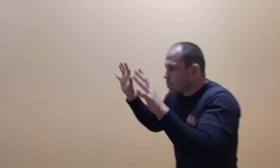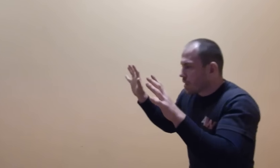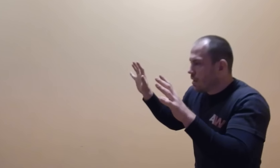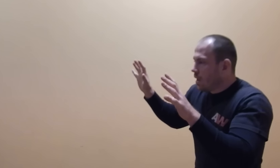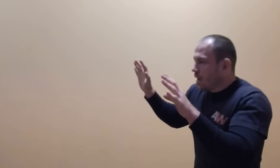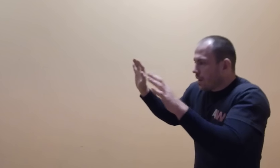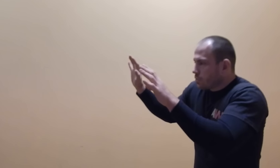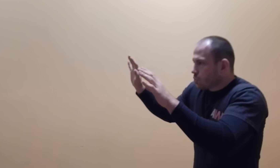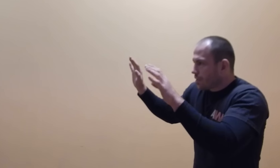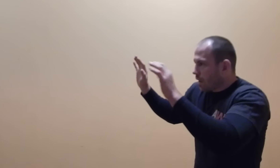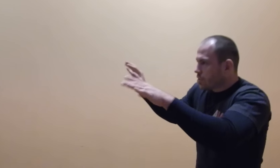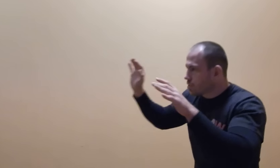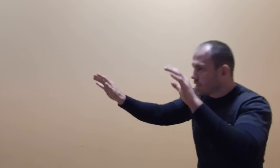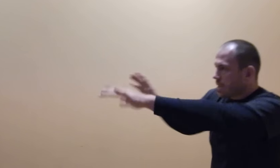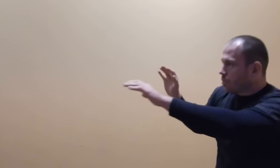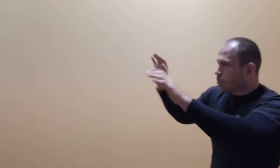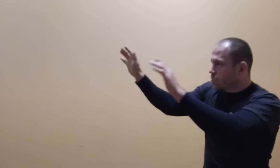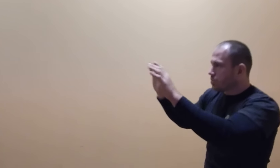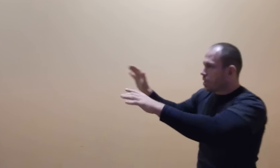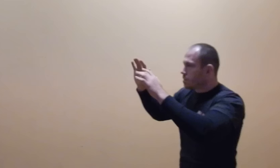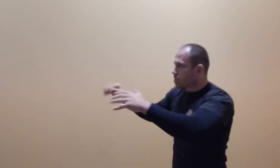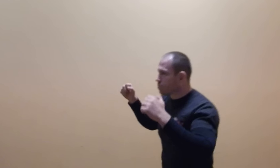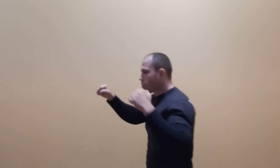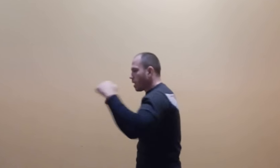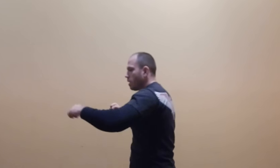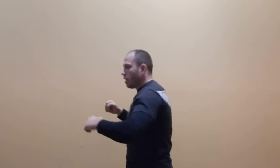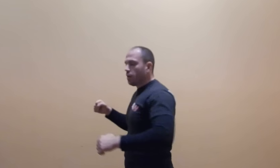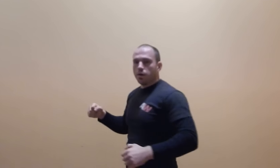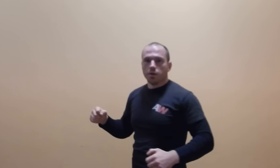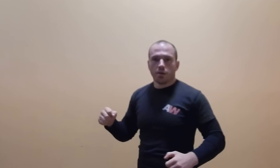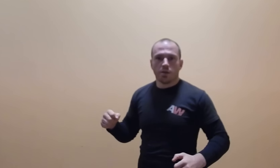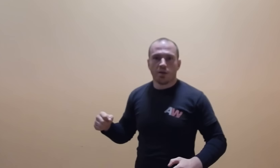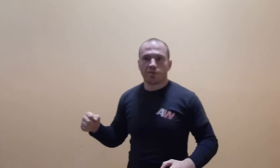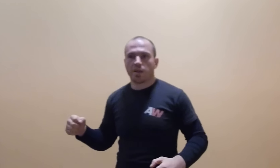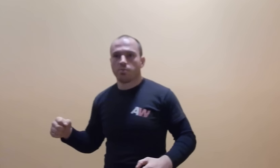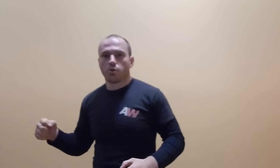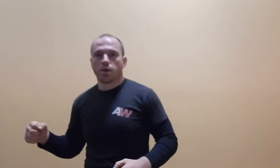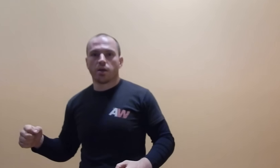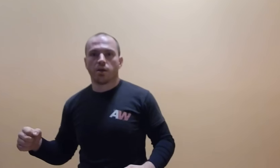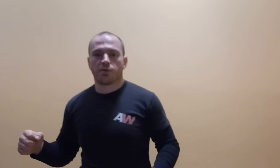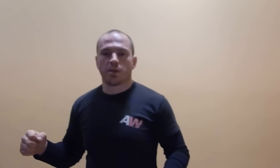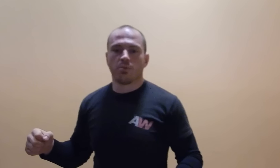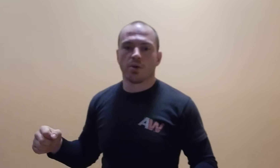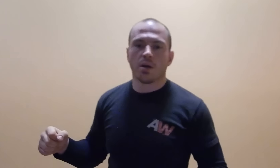tutaj, a jak już muszę walczyć, to tak samo, poruszam się, ręce są tutaj, wtedy mogę, wtedy mogę,